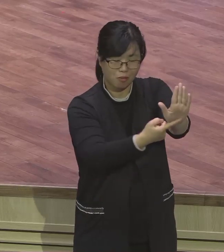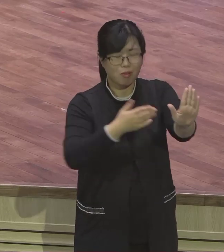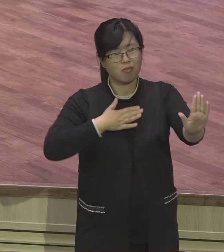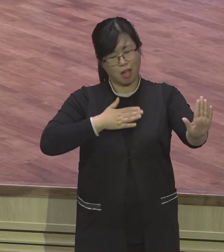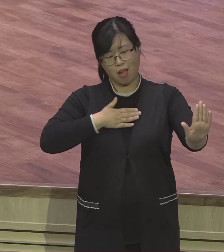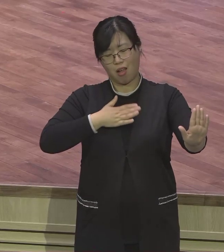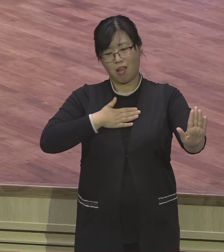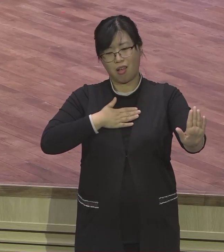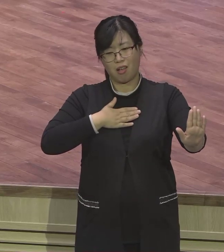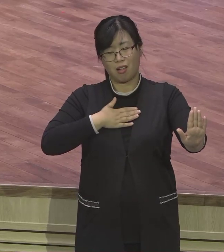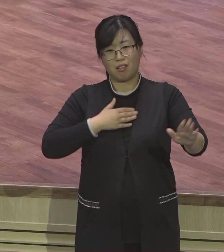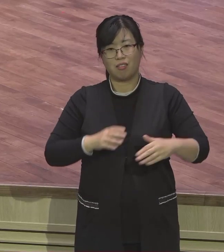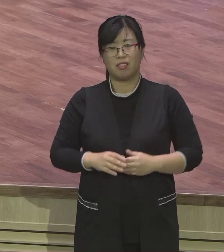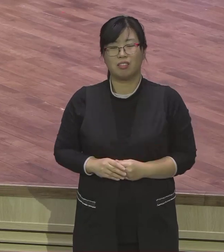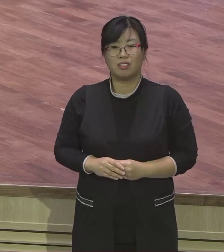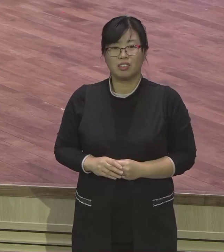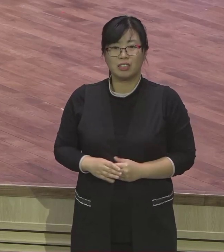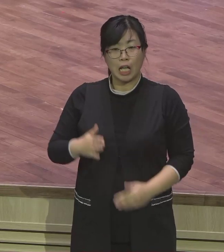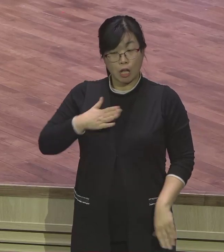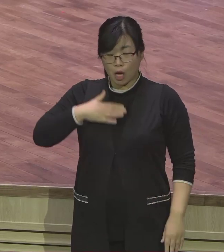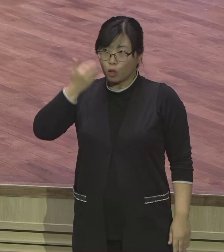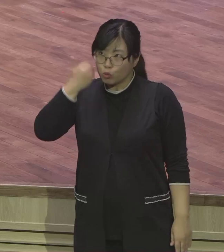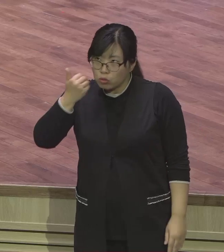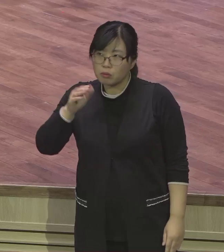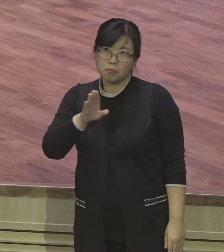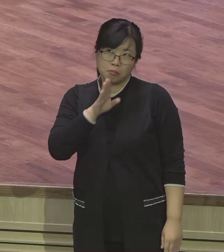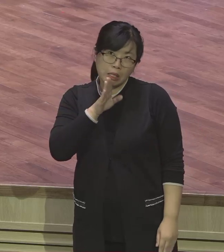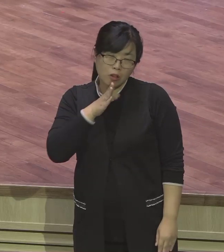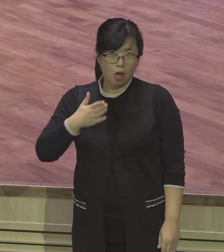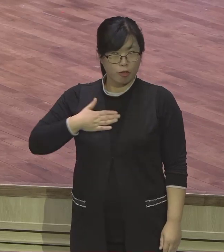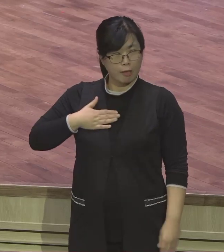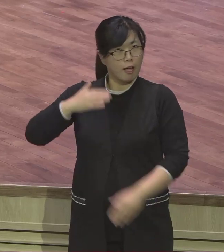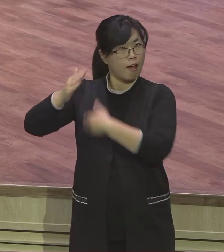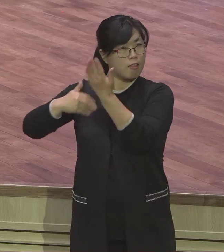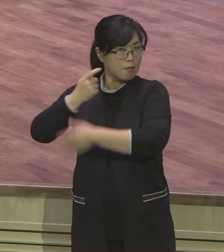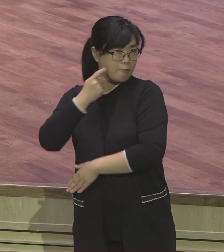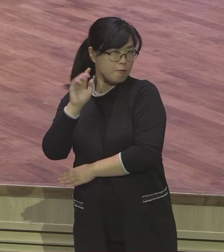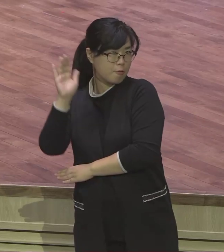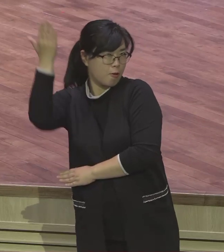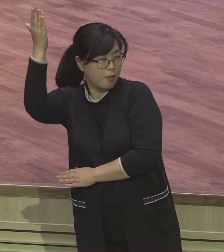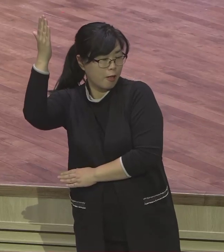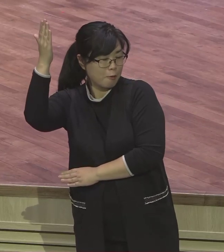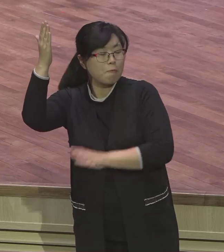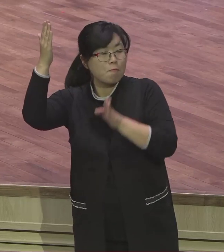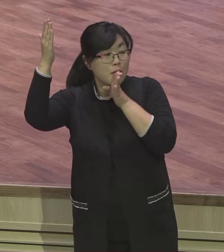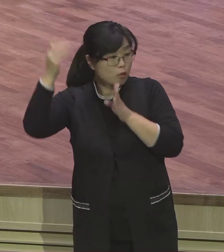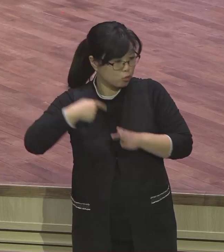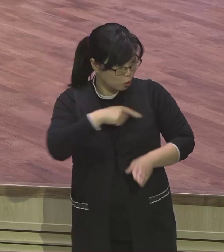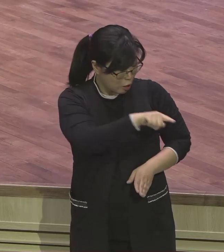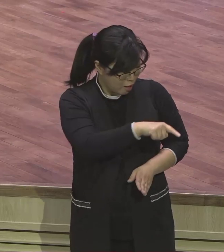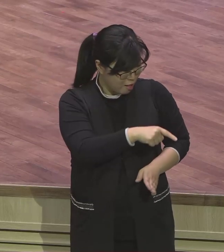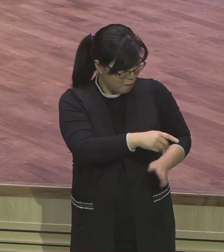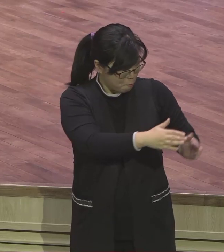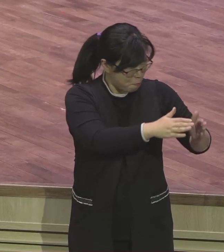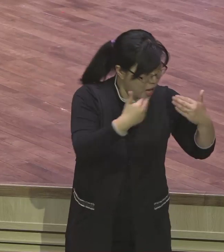하든지 간에 그 정체성을 가지고 있어야 돼. 싸우고 그런 거 하면 안 돼. 싸우는 사람들은 그 정체성 없는 사람이